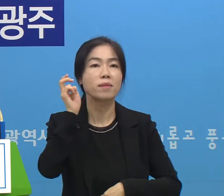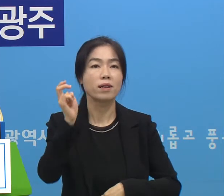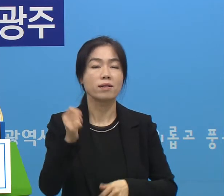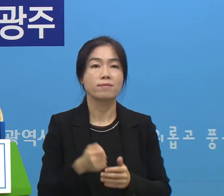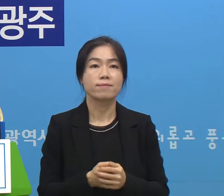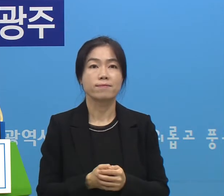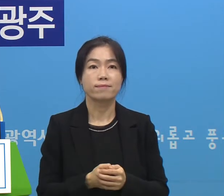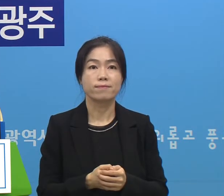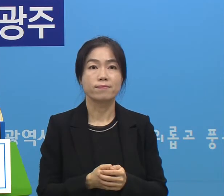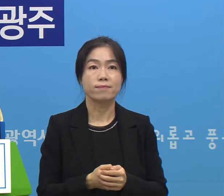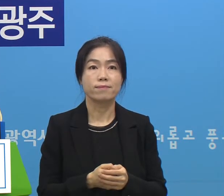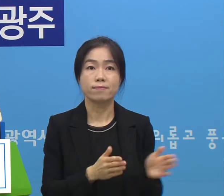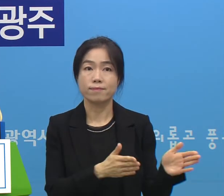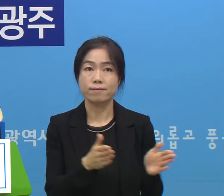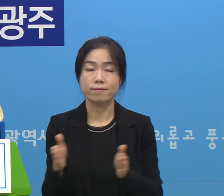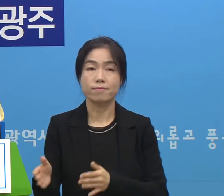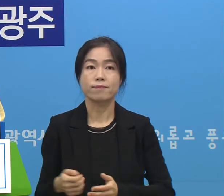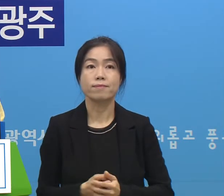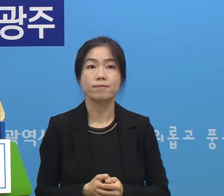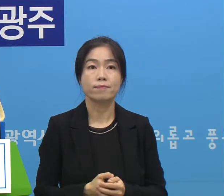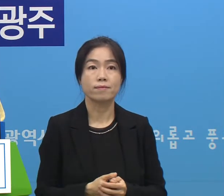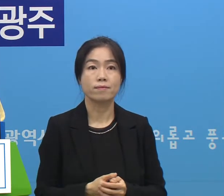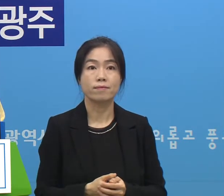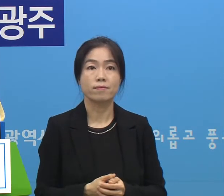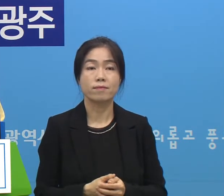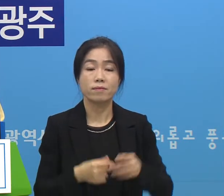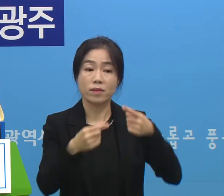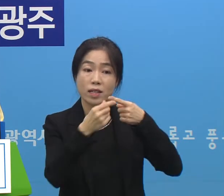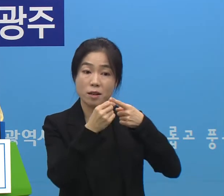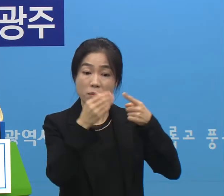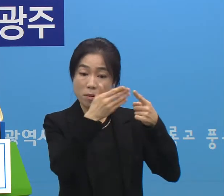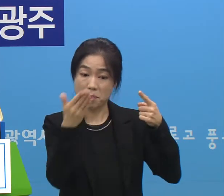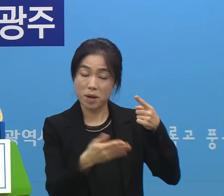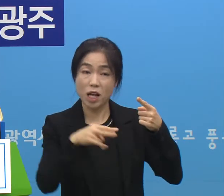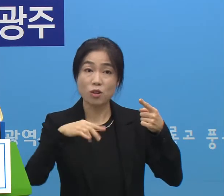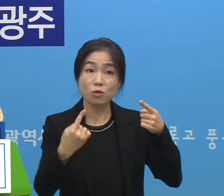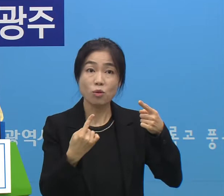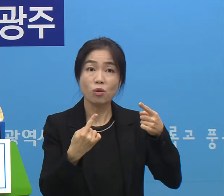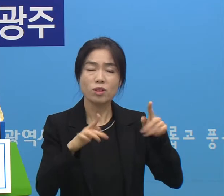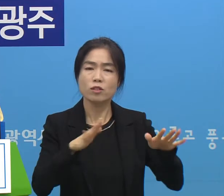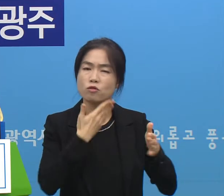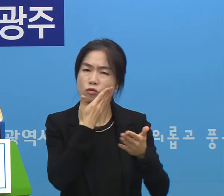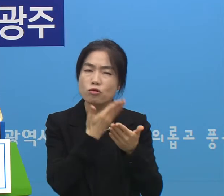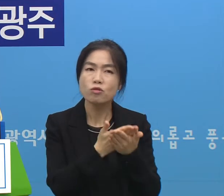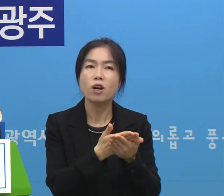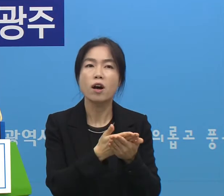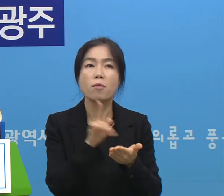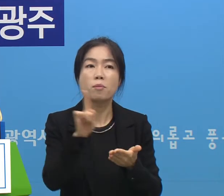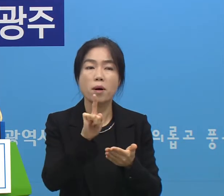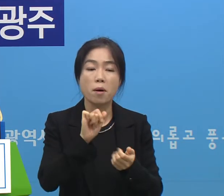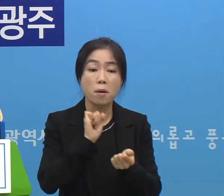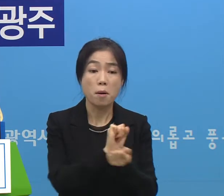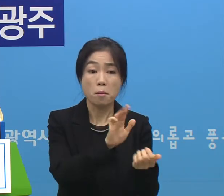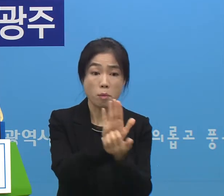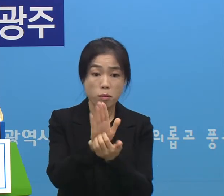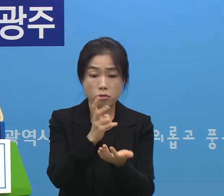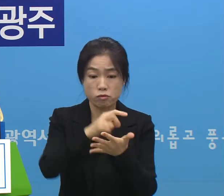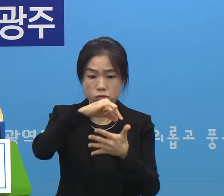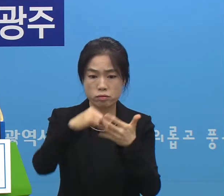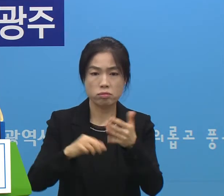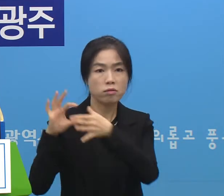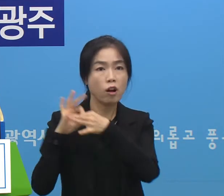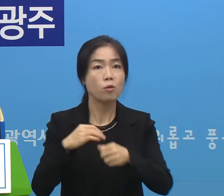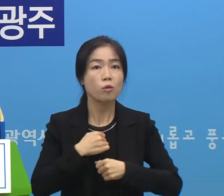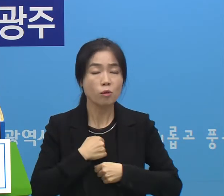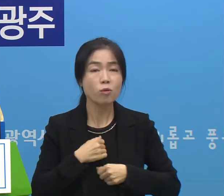그리고 1단계로 완화된다 하더라도 가장 중요한 방역수칙은 계속 지켜야 됩니다 이게